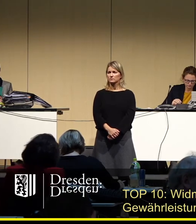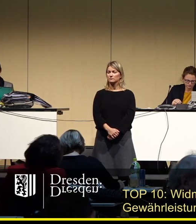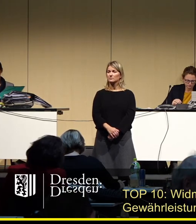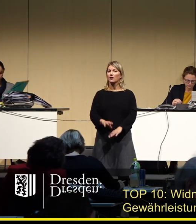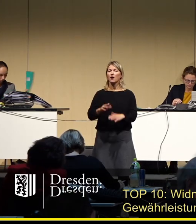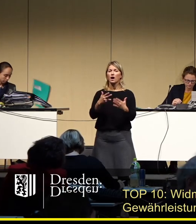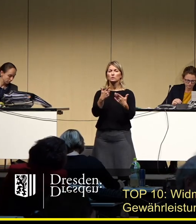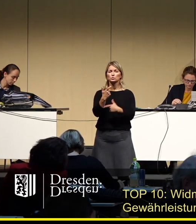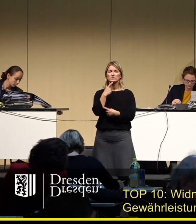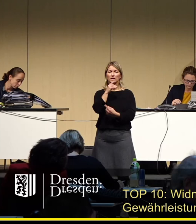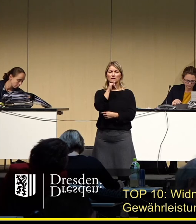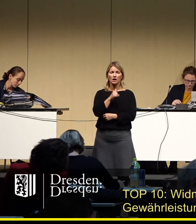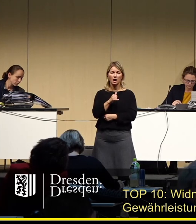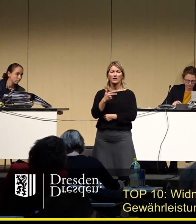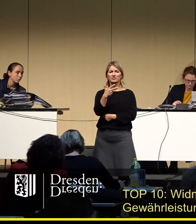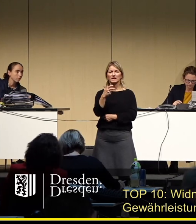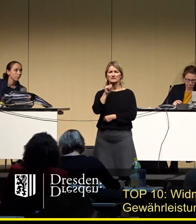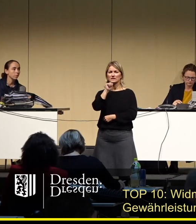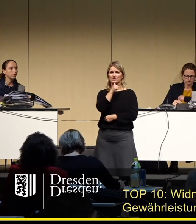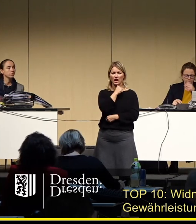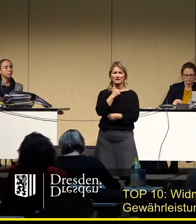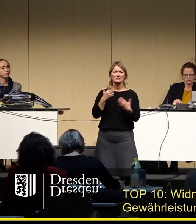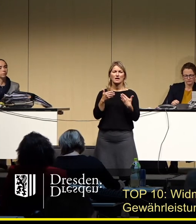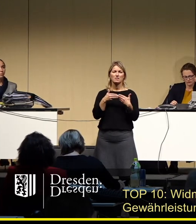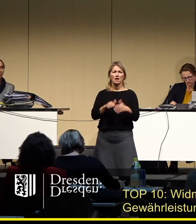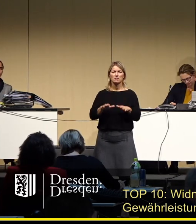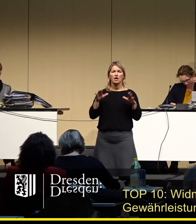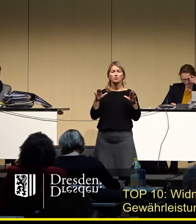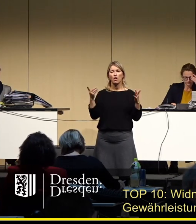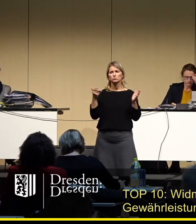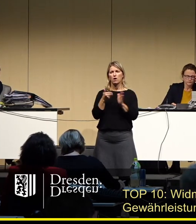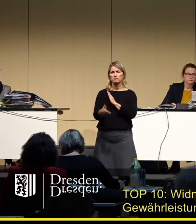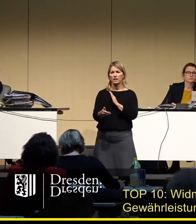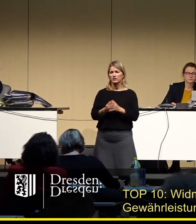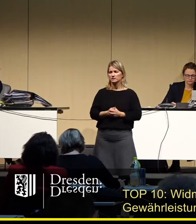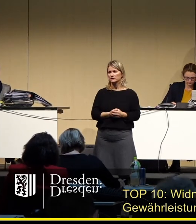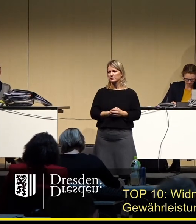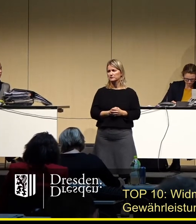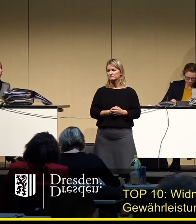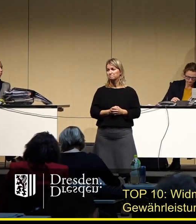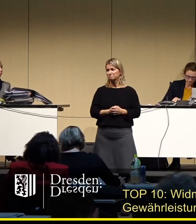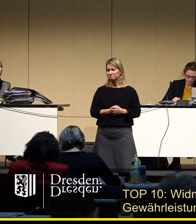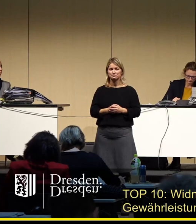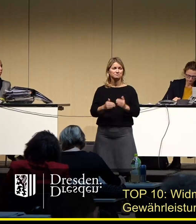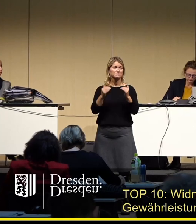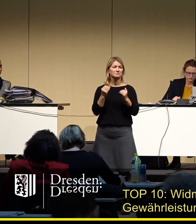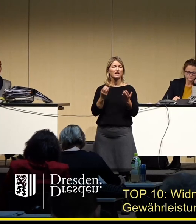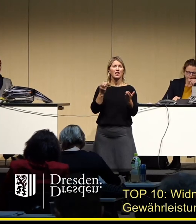28 ja Stimmen, 30 nein Stimmen, 10 Enthaltung, damit abgelehnt. Und wir kommen zu dem